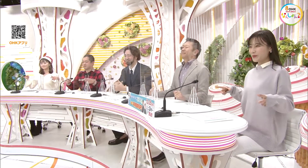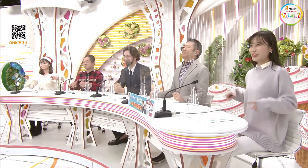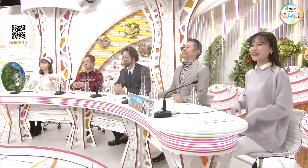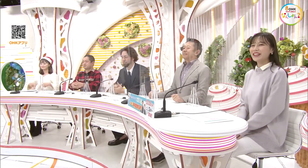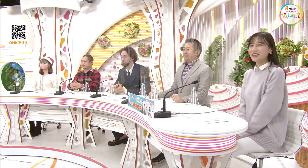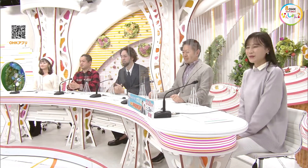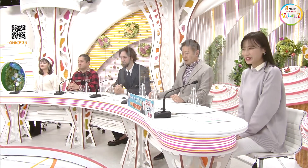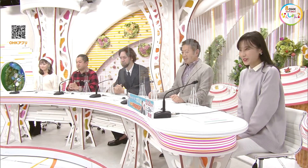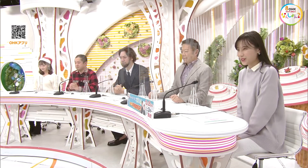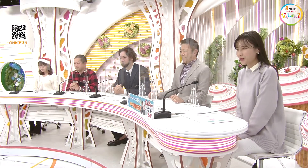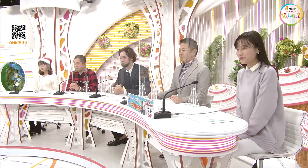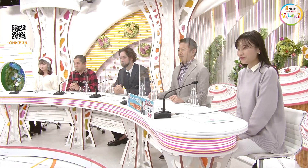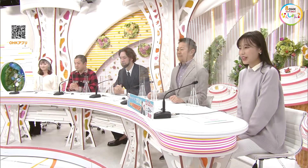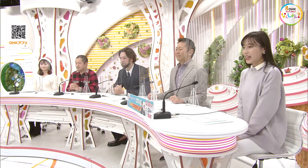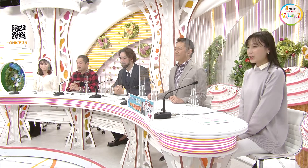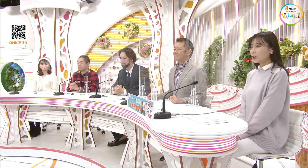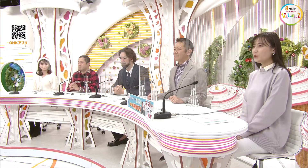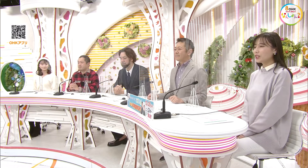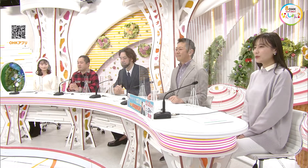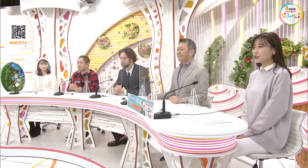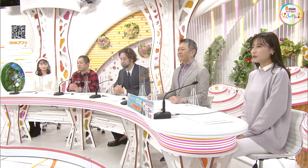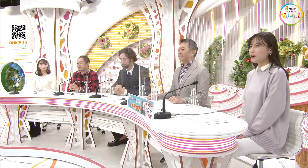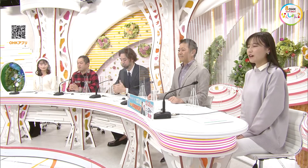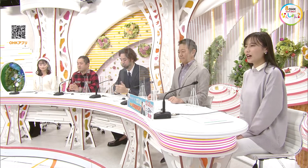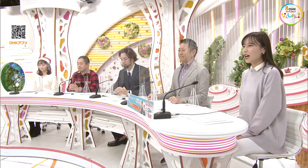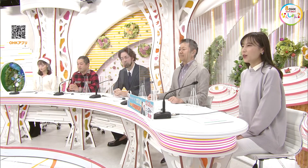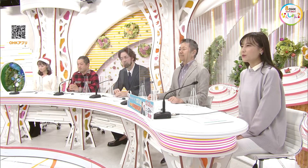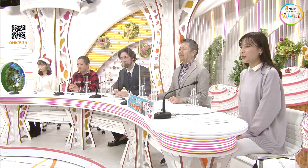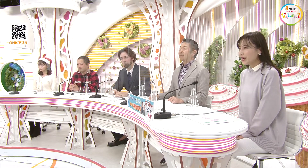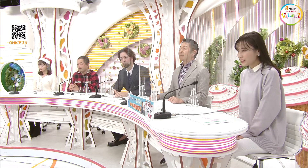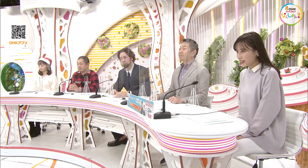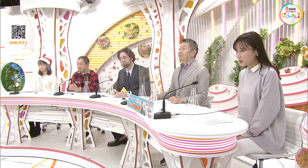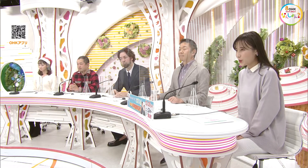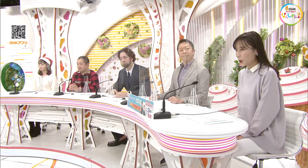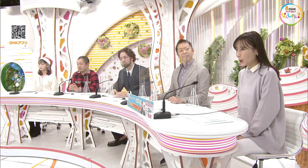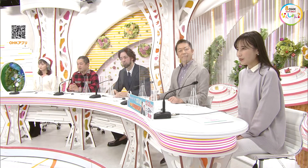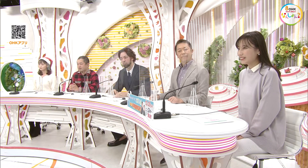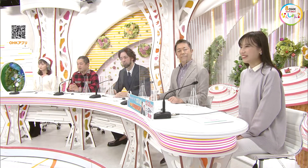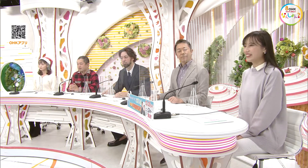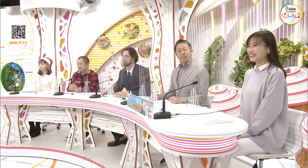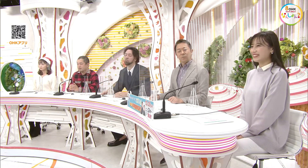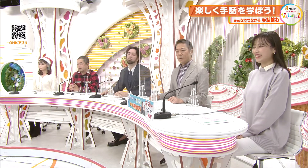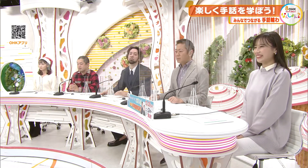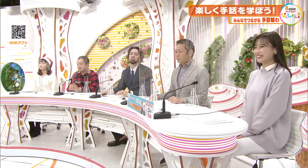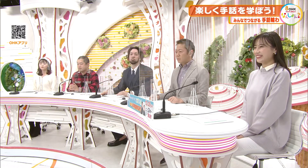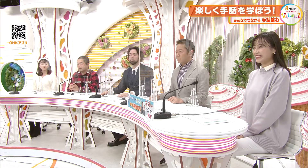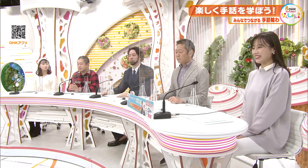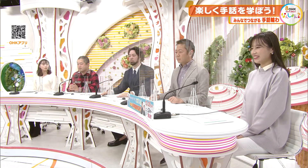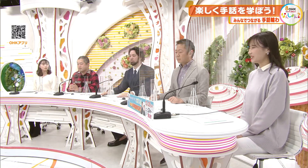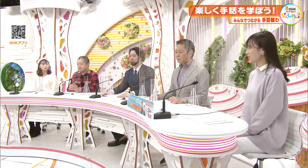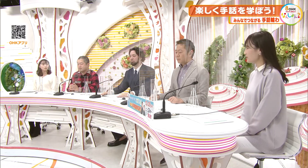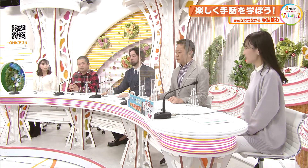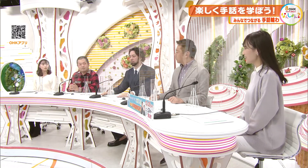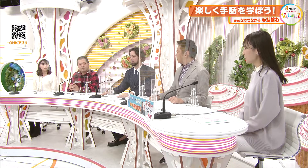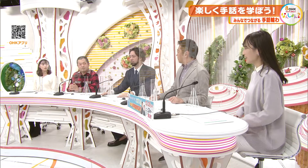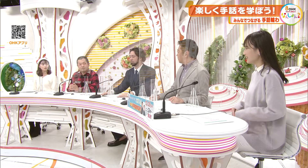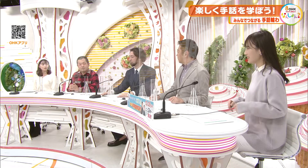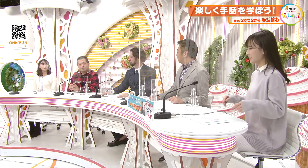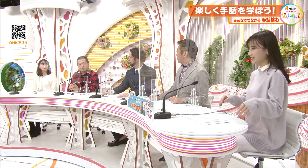学んでいきましょう今日学ぶ手話はプレゼントなんですがハローさんプレゼントはどうさ